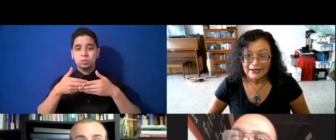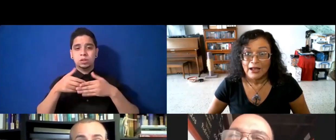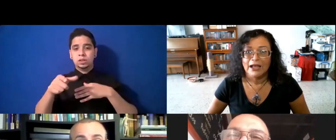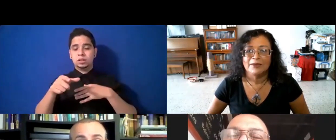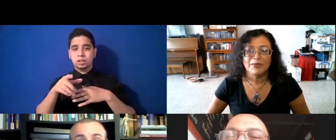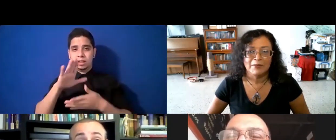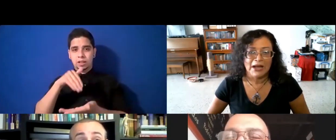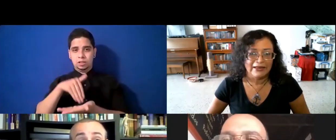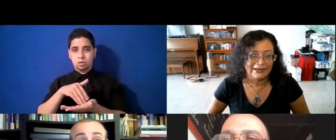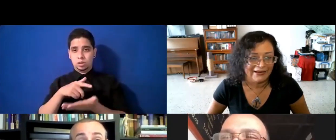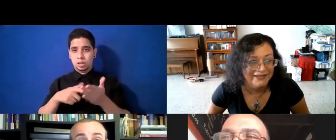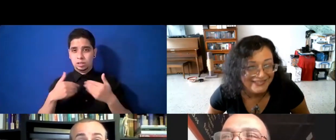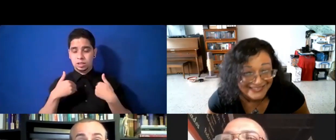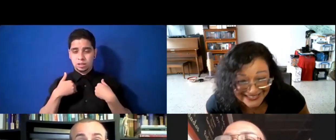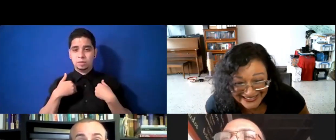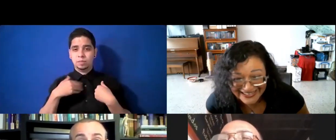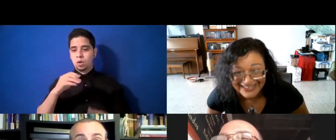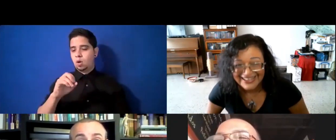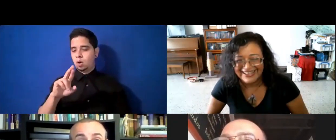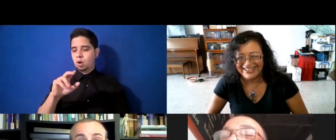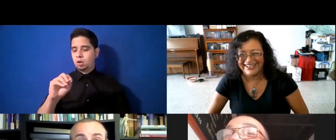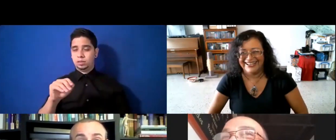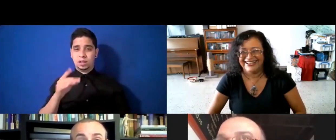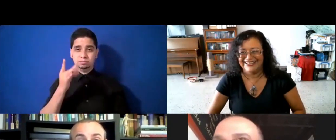Ay, mi madre. Está rico.